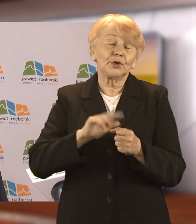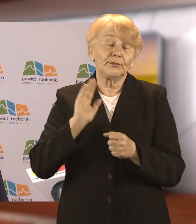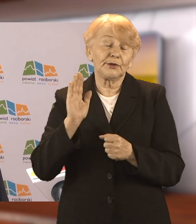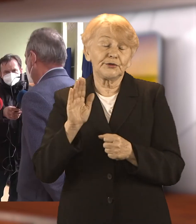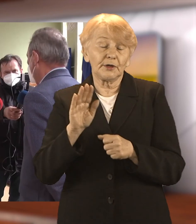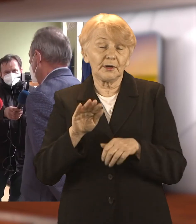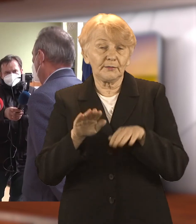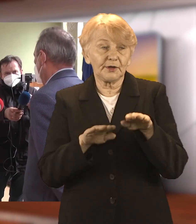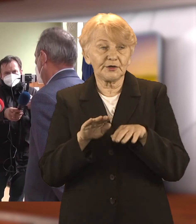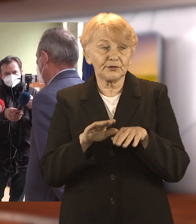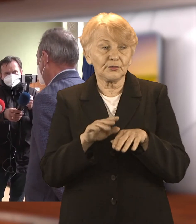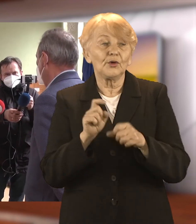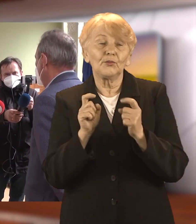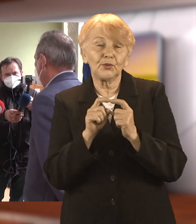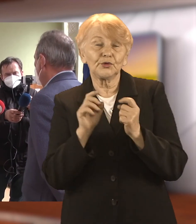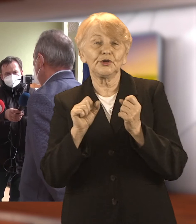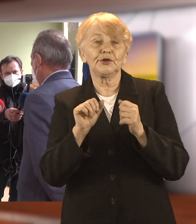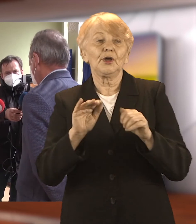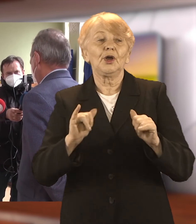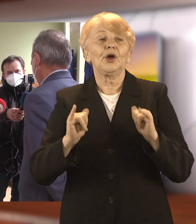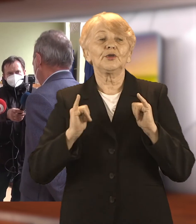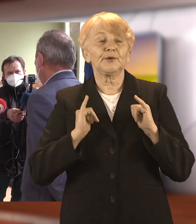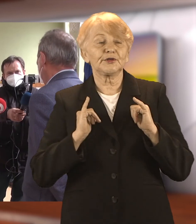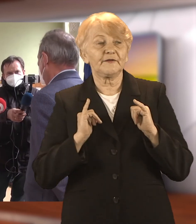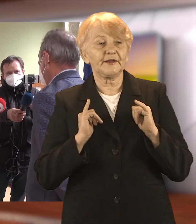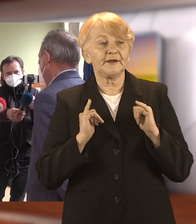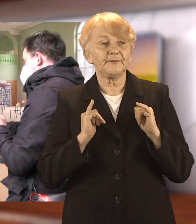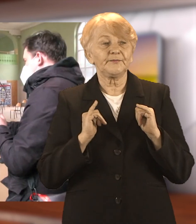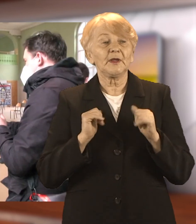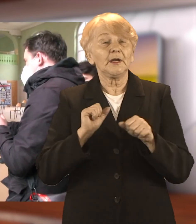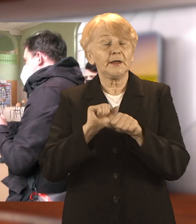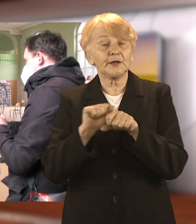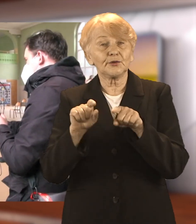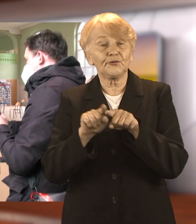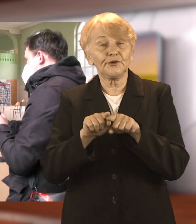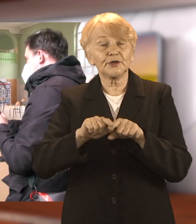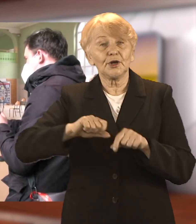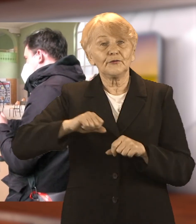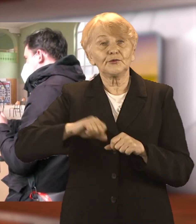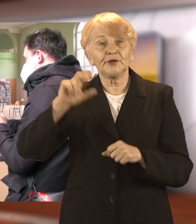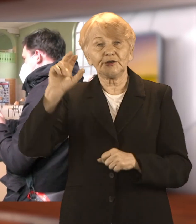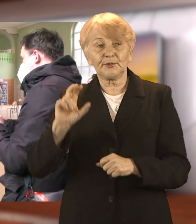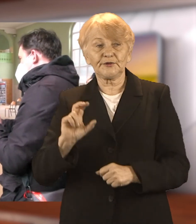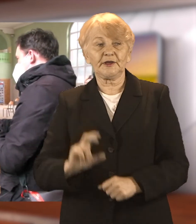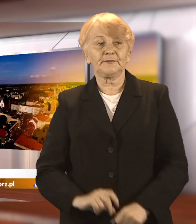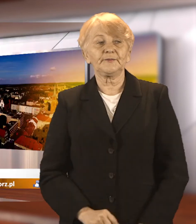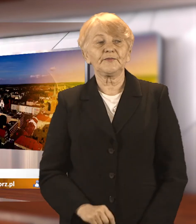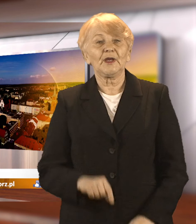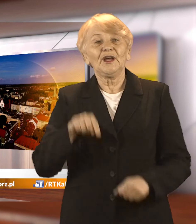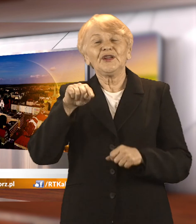będzie poczekalnia. Punkt masowych szczepień na terenie powiatu raciborskiego znajduje się także w Kuźni Raciborskiej przy ulicy Klasztornej.